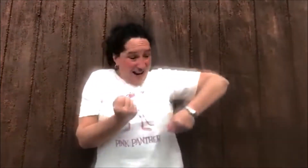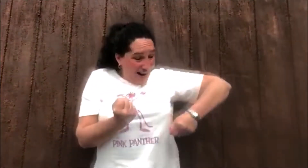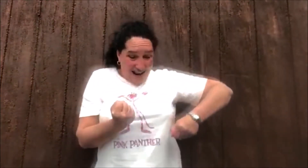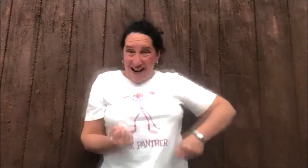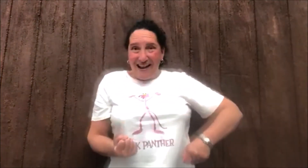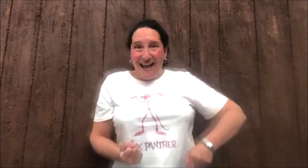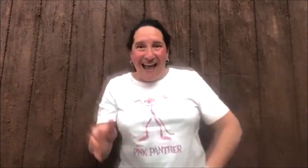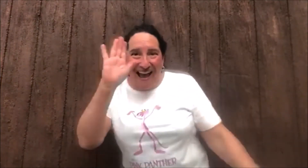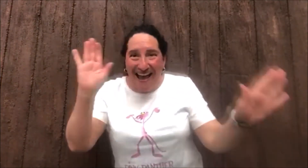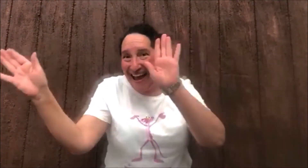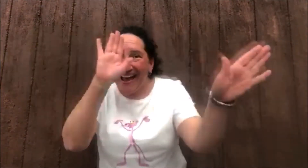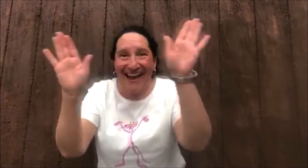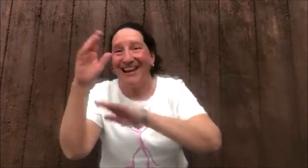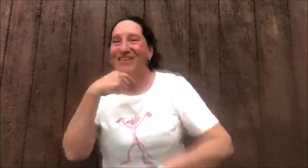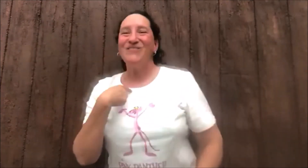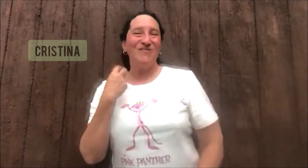Hola, hola, hola. Soy Cristina.